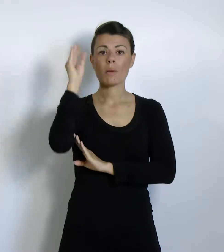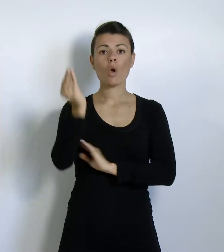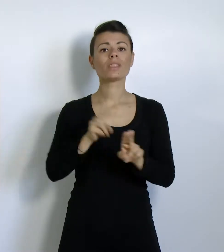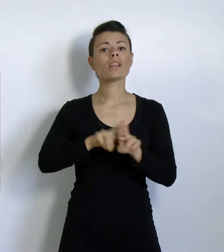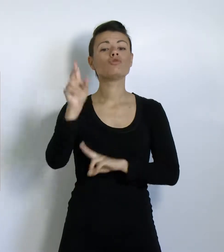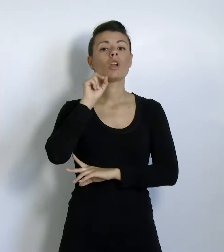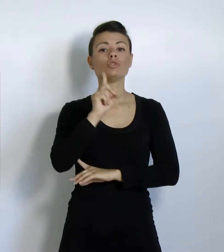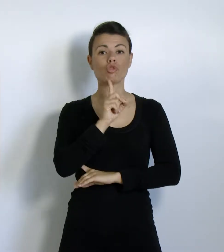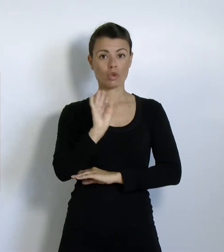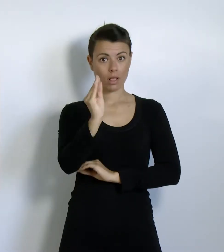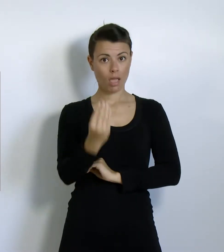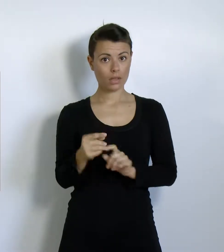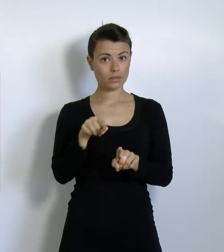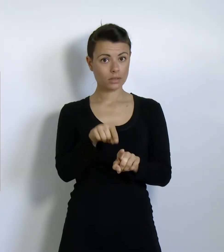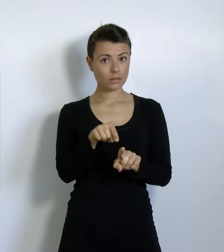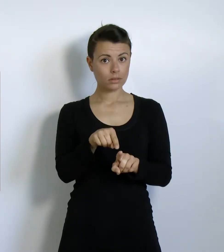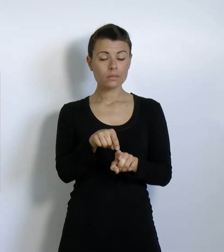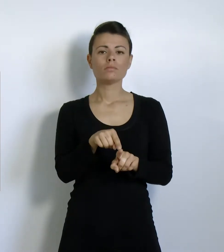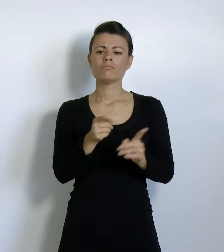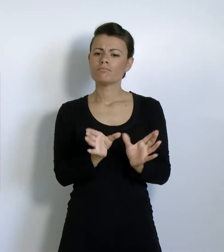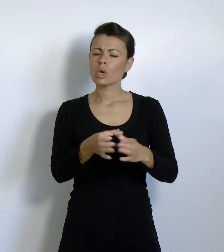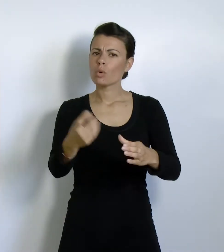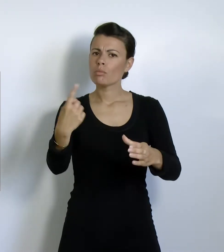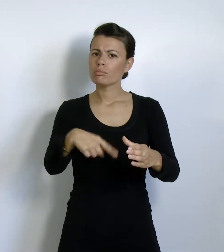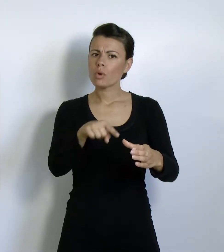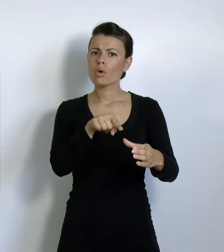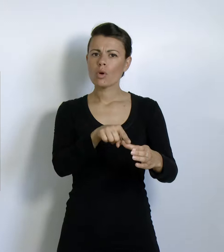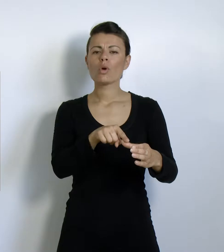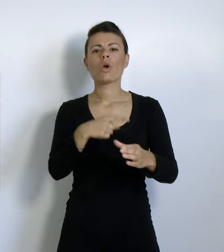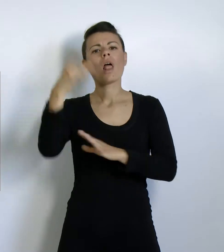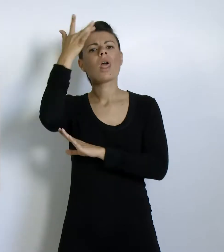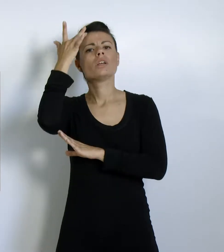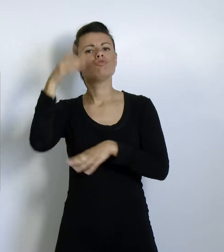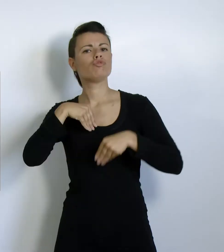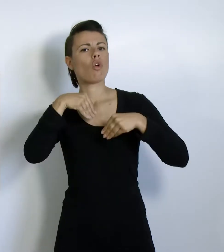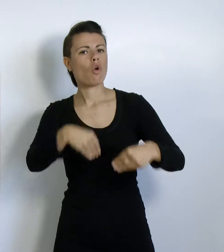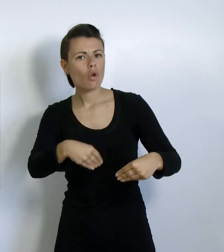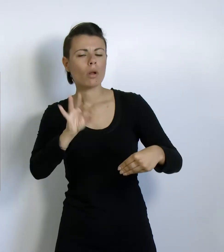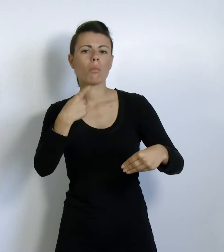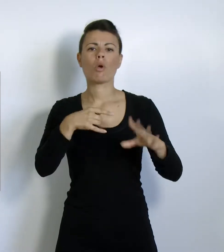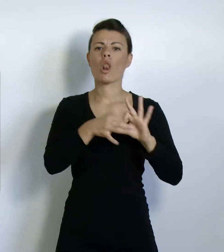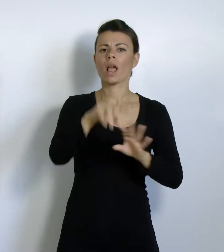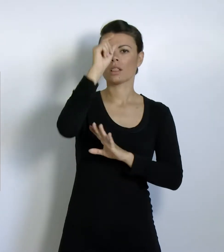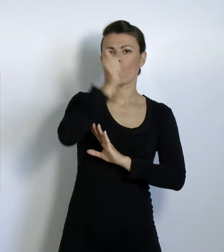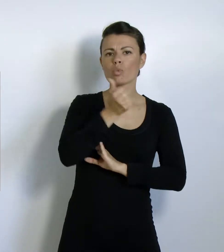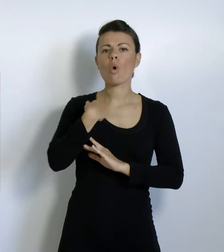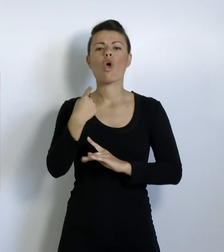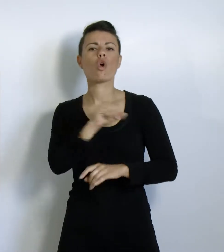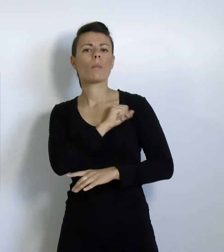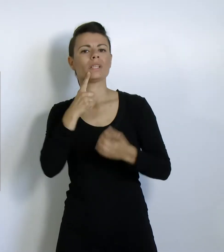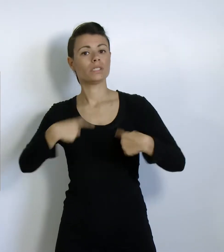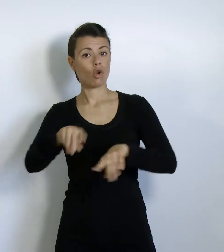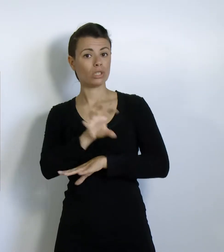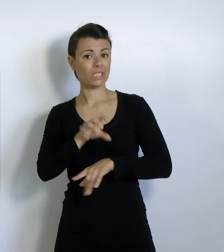bergamasca dell'ente nazionale Sordi. Dopo aver partecipato a una lezione sul ruolo e le competenze del